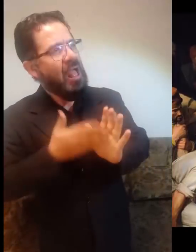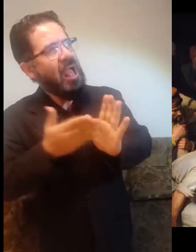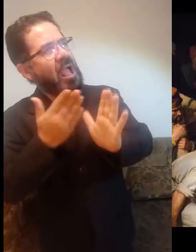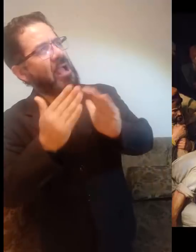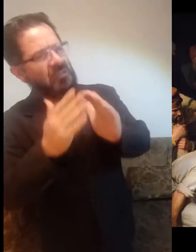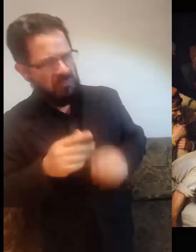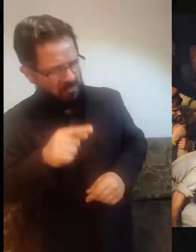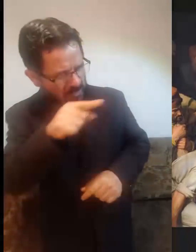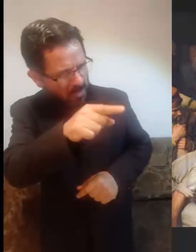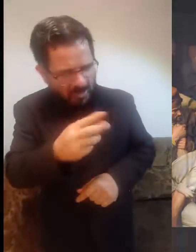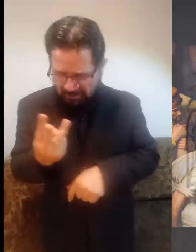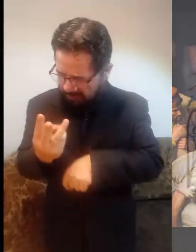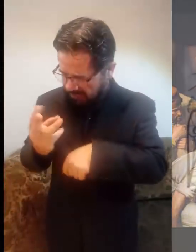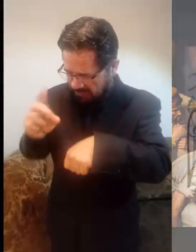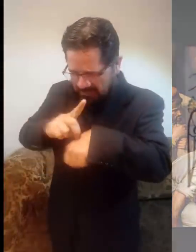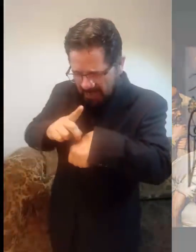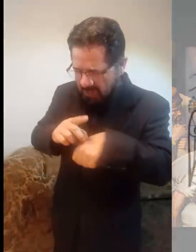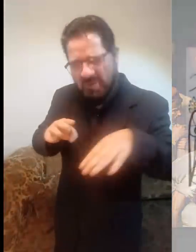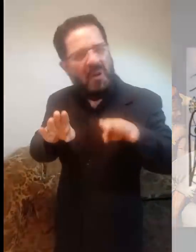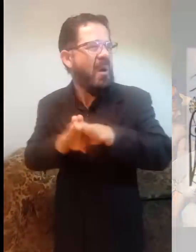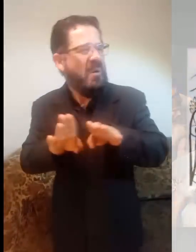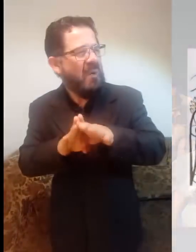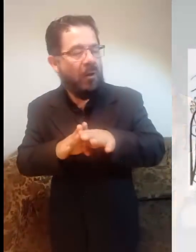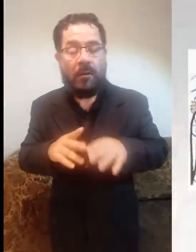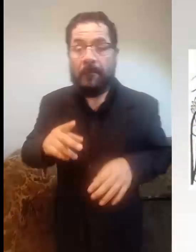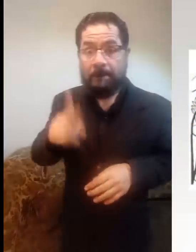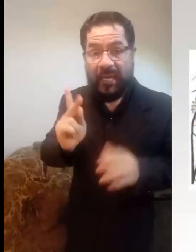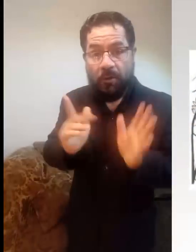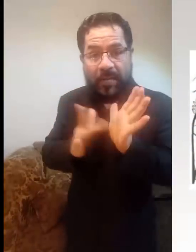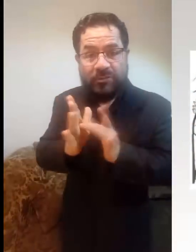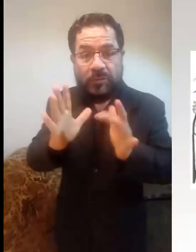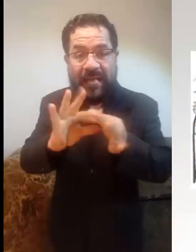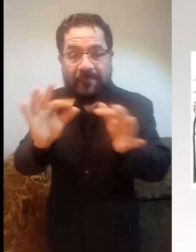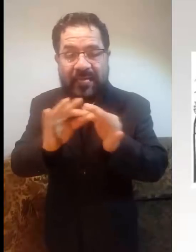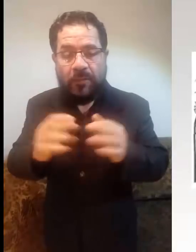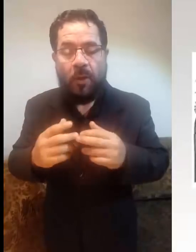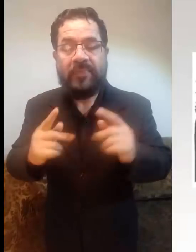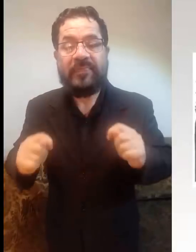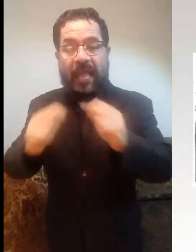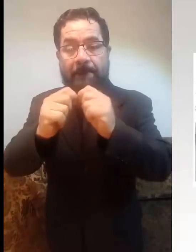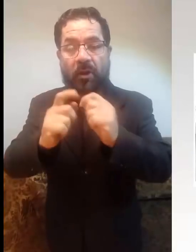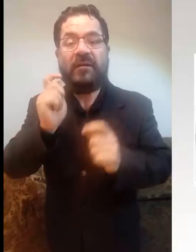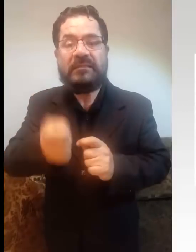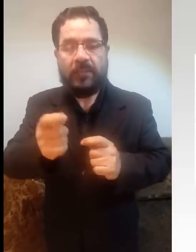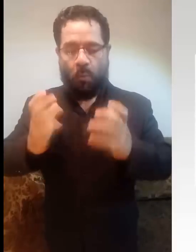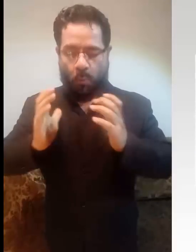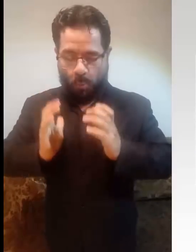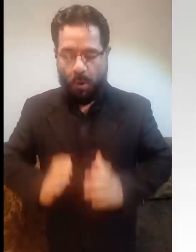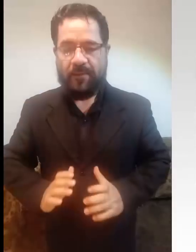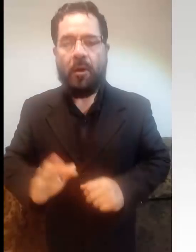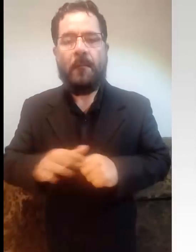la construcción del templo y tú lo vas a levantar en tres días. Pero él hablaba del templo de su cuerpo.